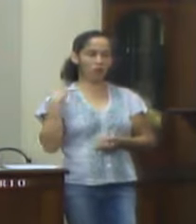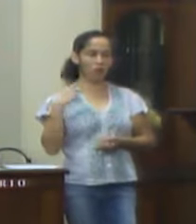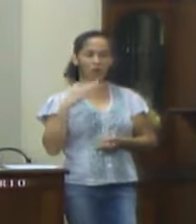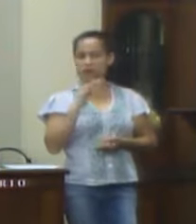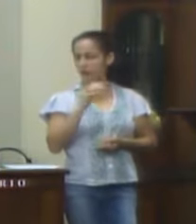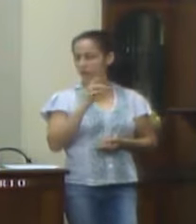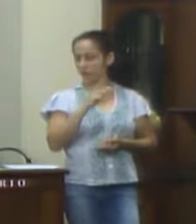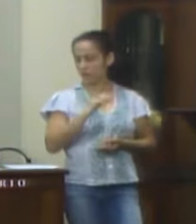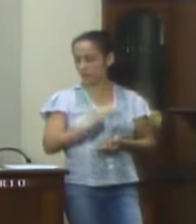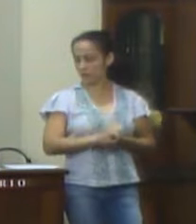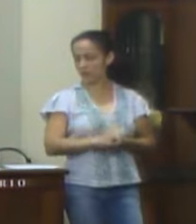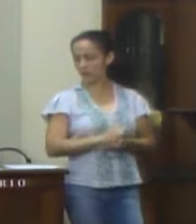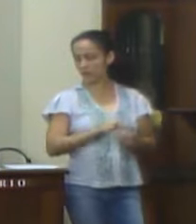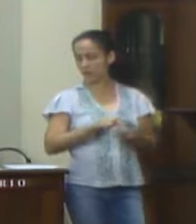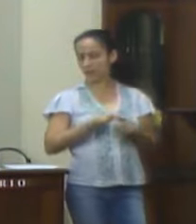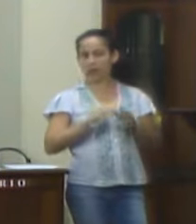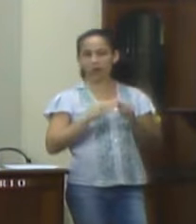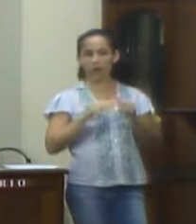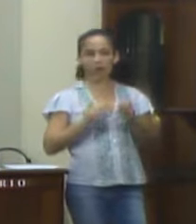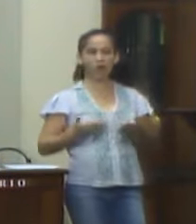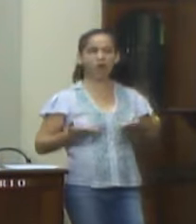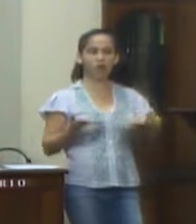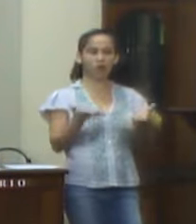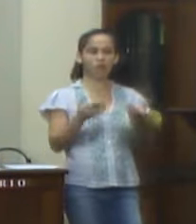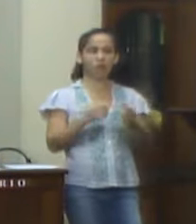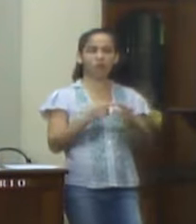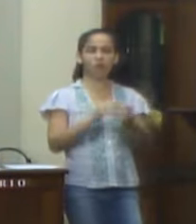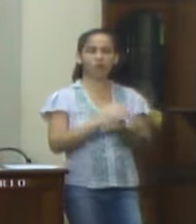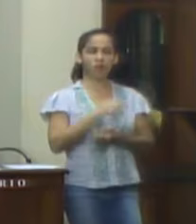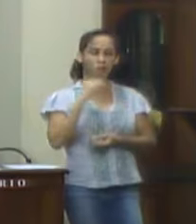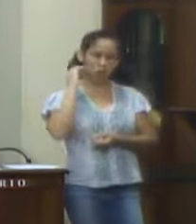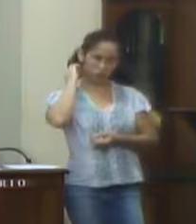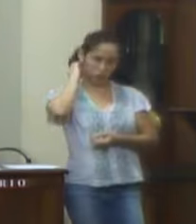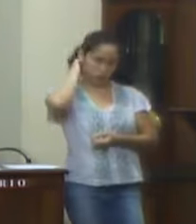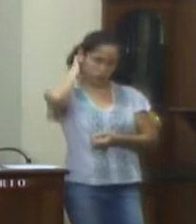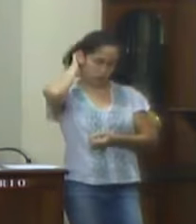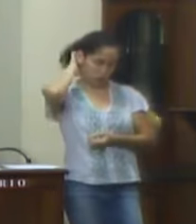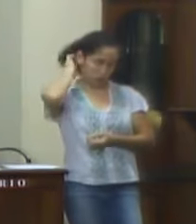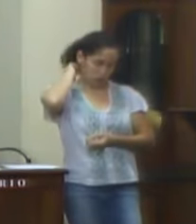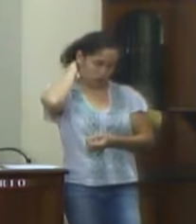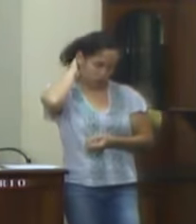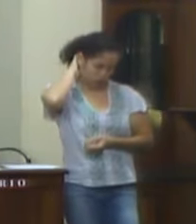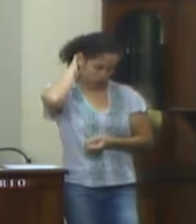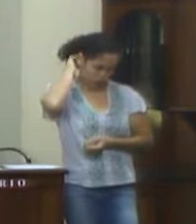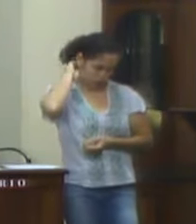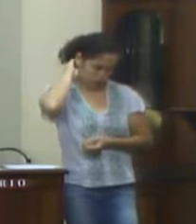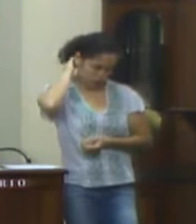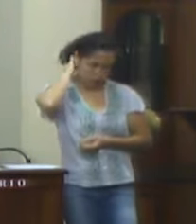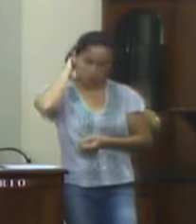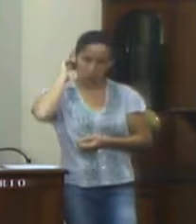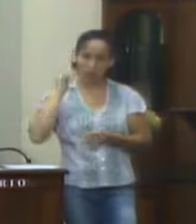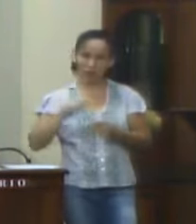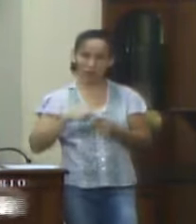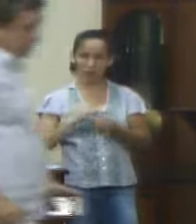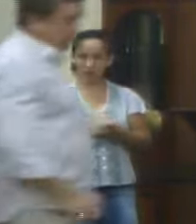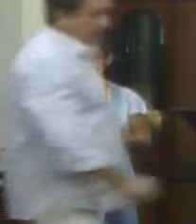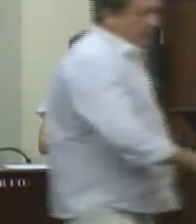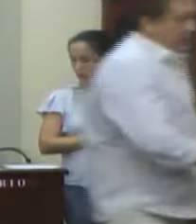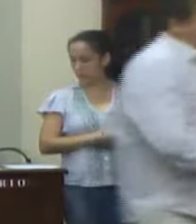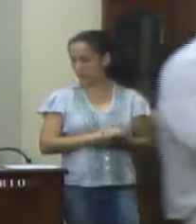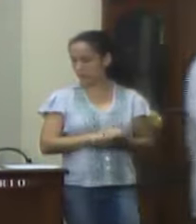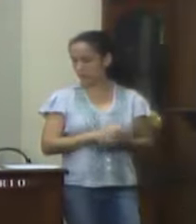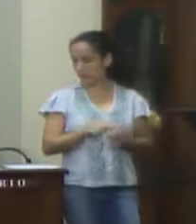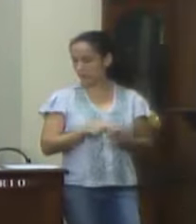Vasconcelos, nus e suas prerrogativas na reforma regimental, ouvido do outro plenário desta Casa Legislativa, solicito o encaminhamento da presente indicação